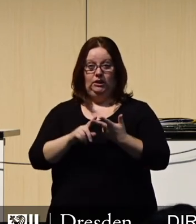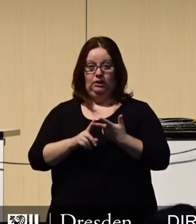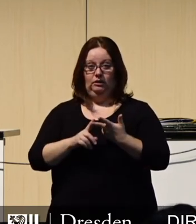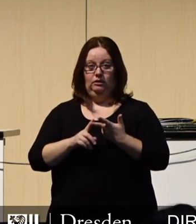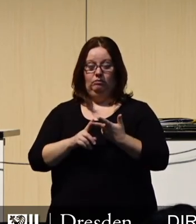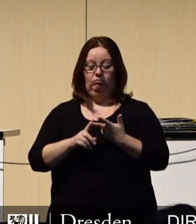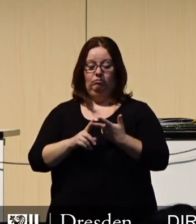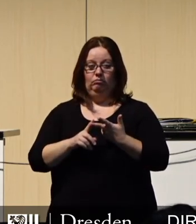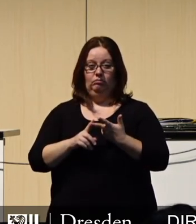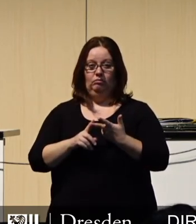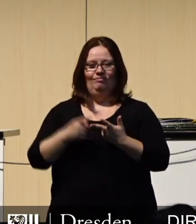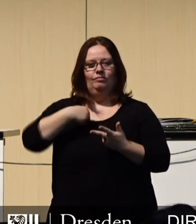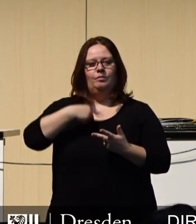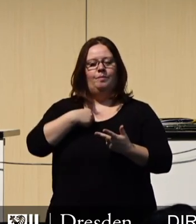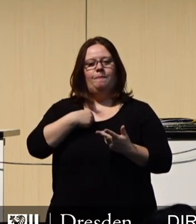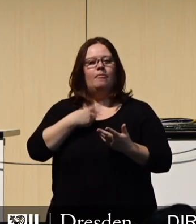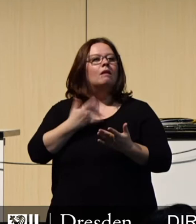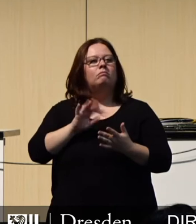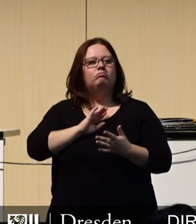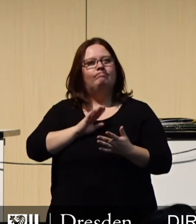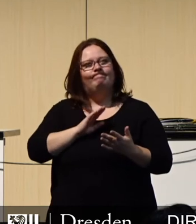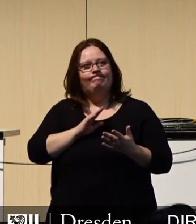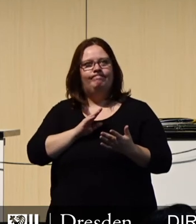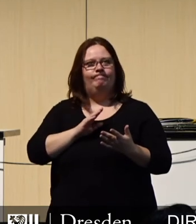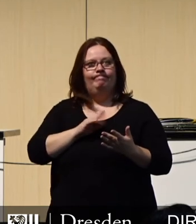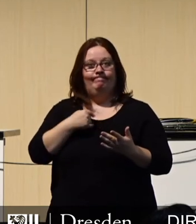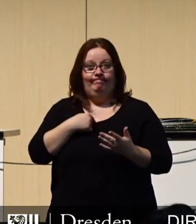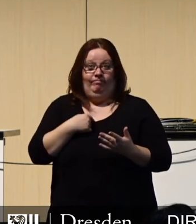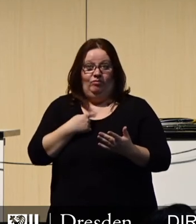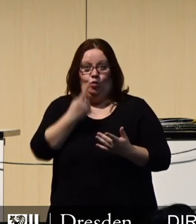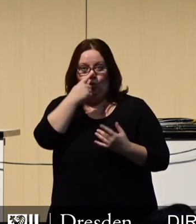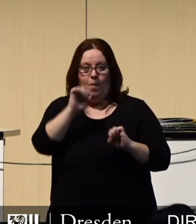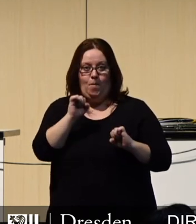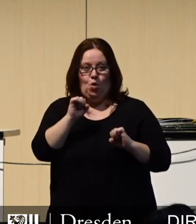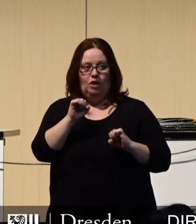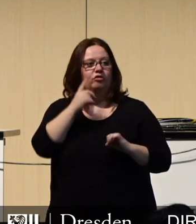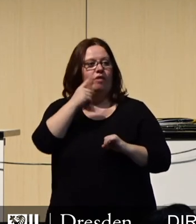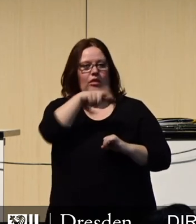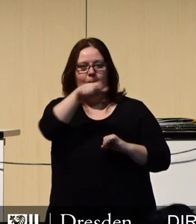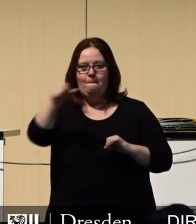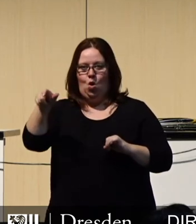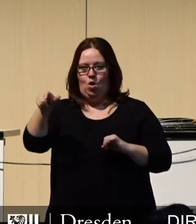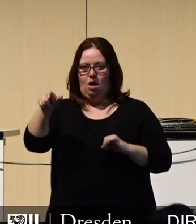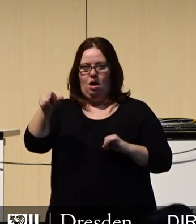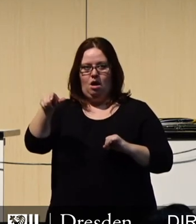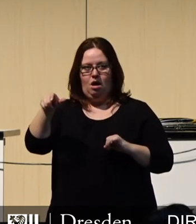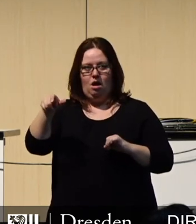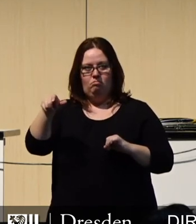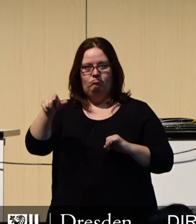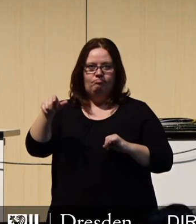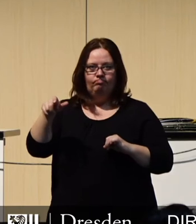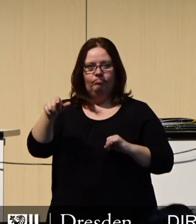Drittens. Unser verantwortungsvolles Szenario lässt sich nur realisieren, wenn wir den Bürgerinnen und Bürgern dieser Stadt zumuten,